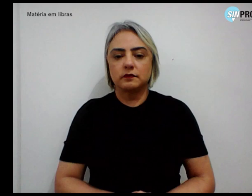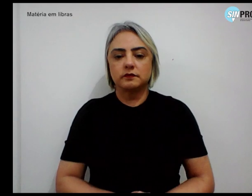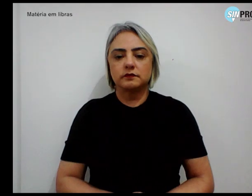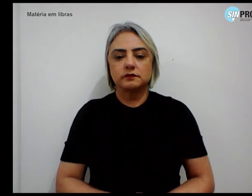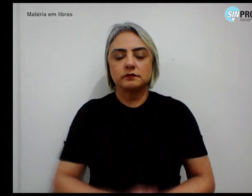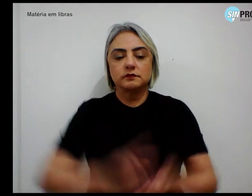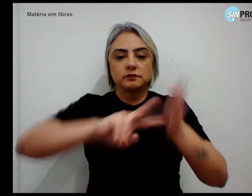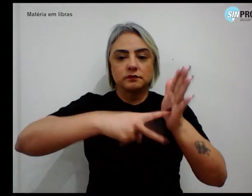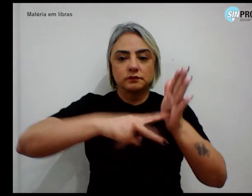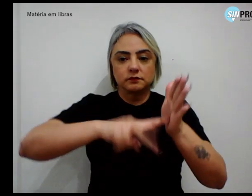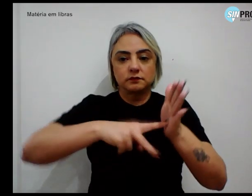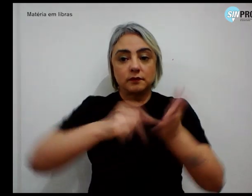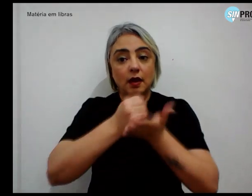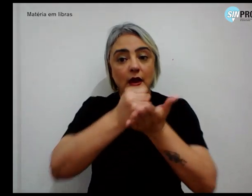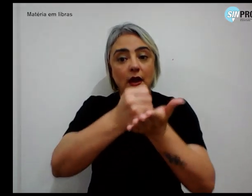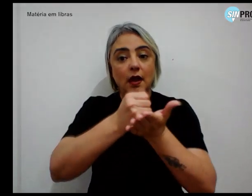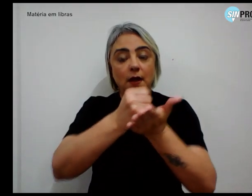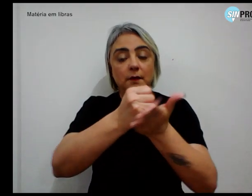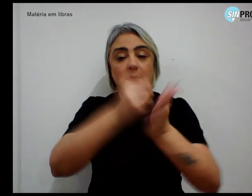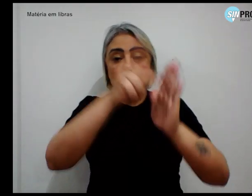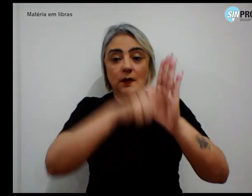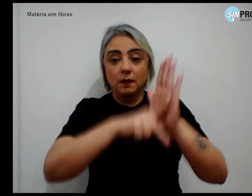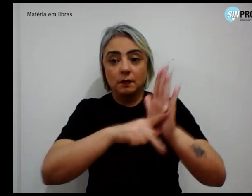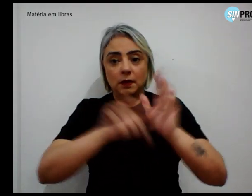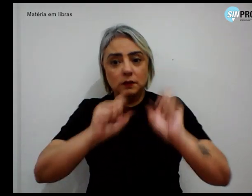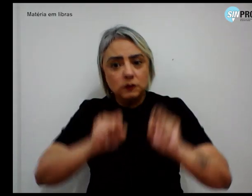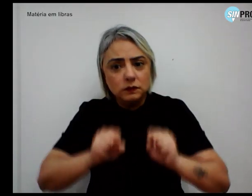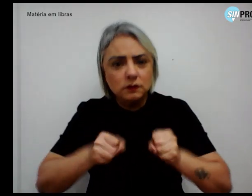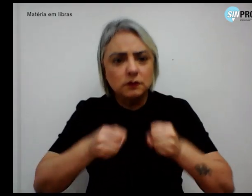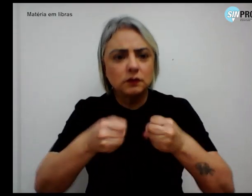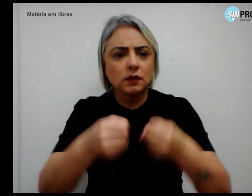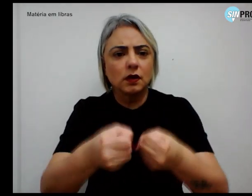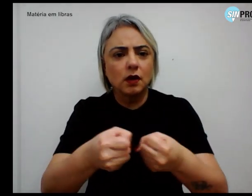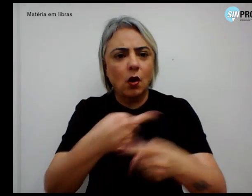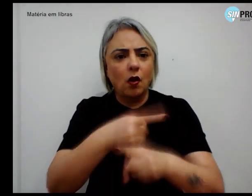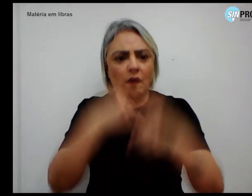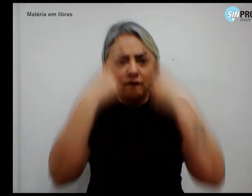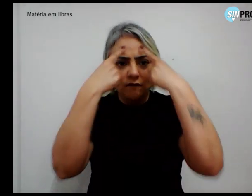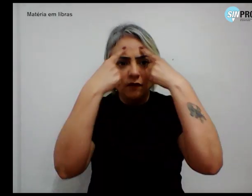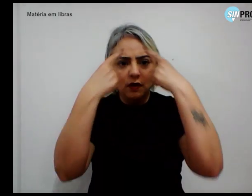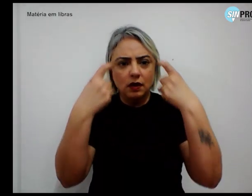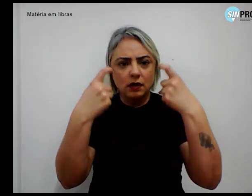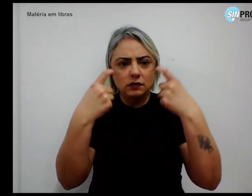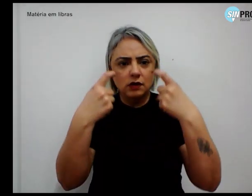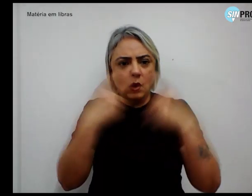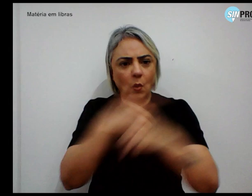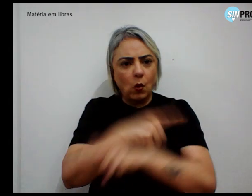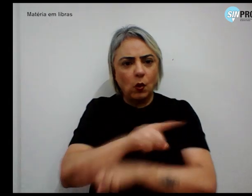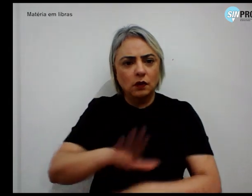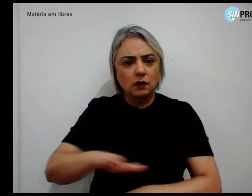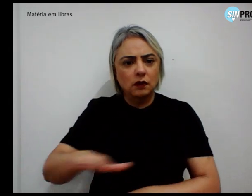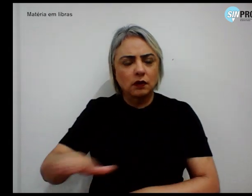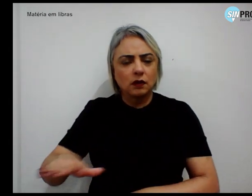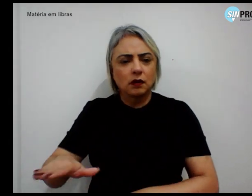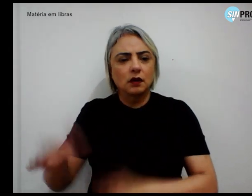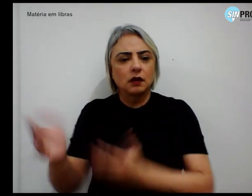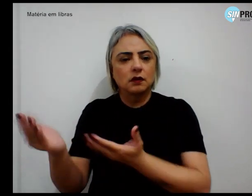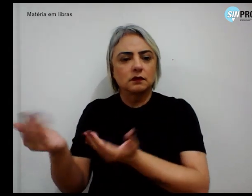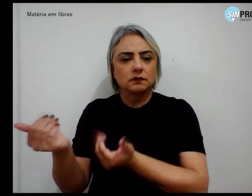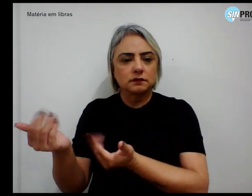Simpro apoia o plano de enfrentamento à violência contra crianças e adolescentes. O